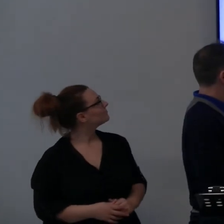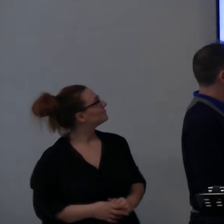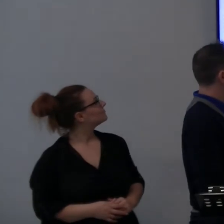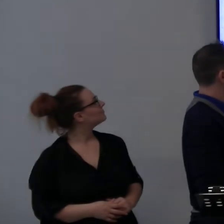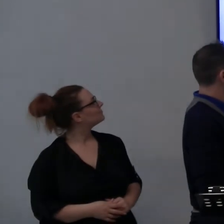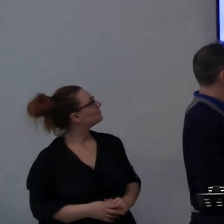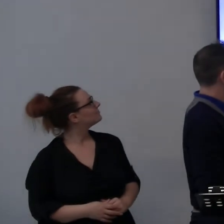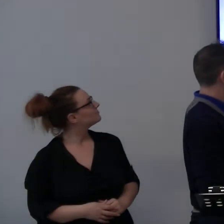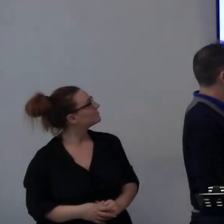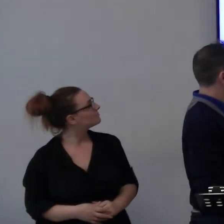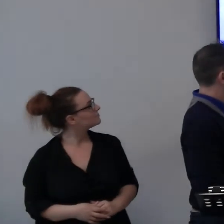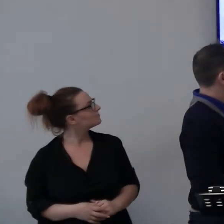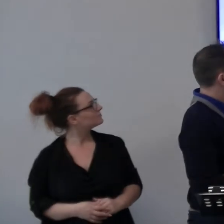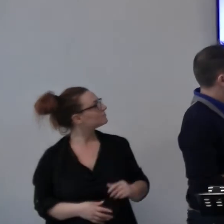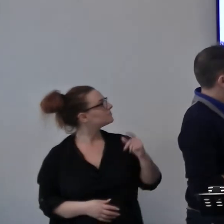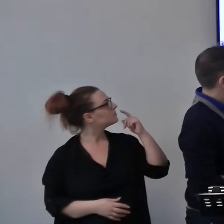Venti.